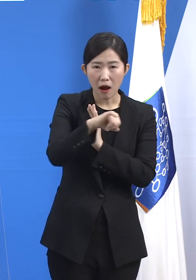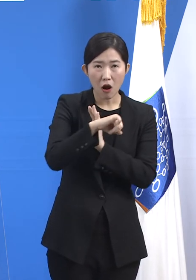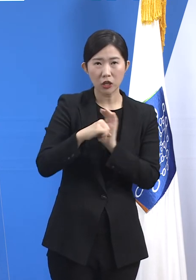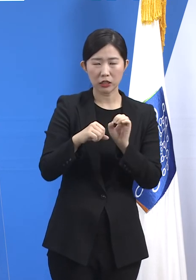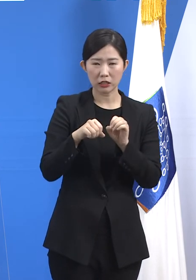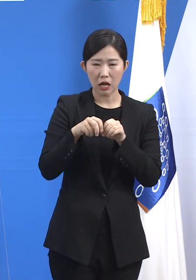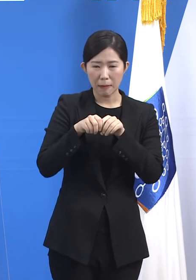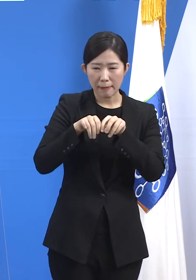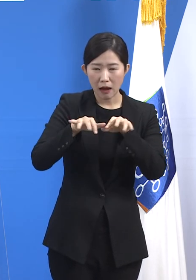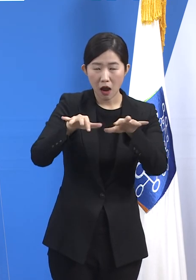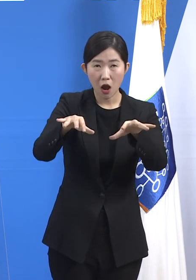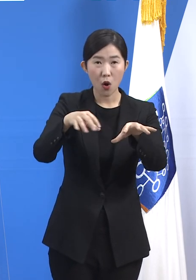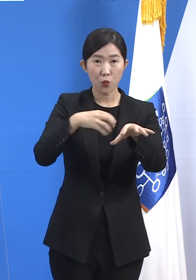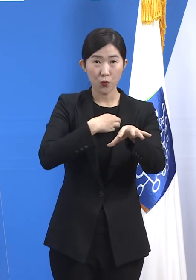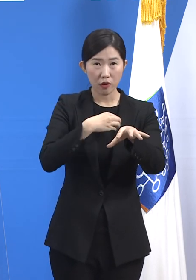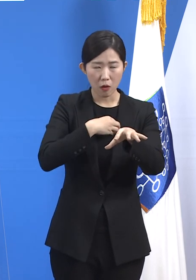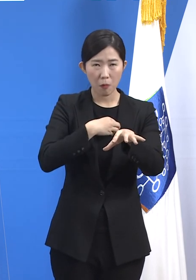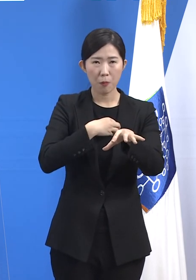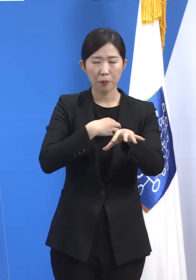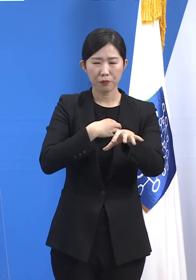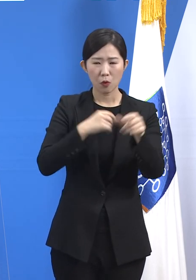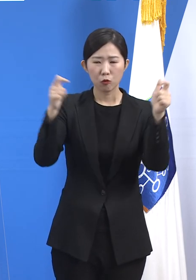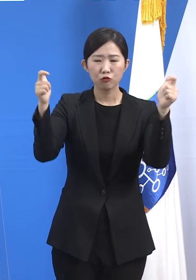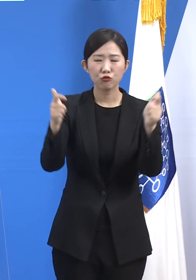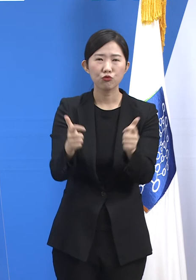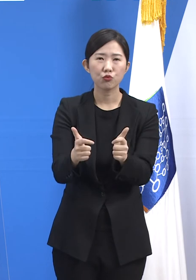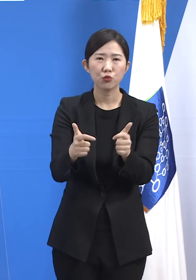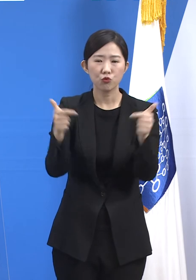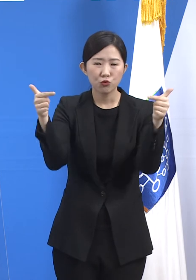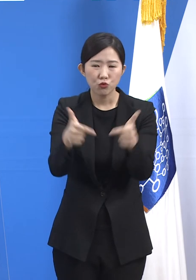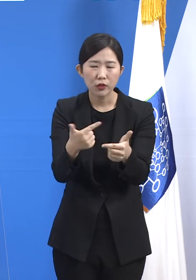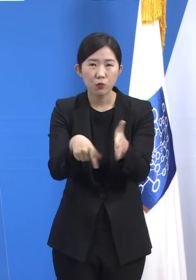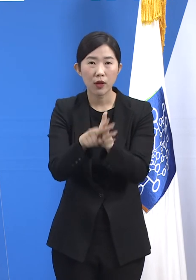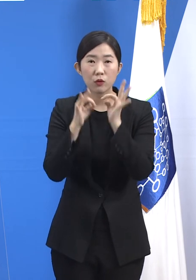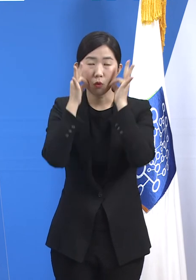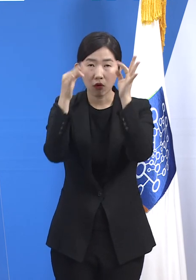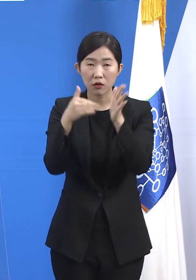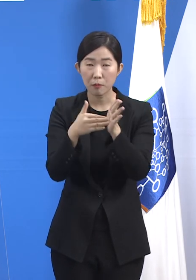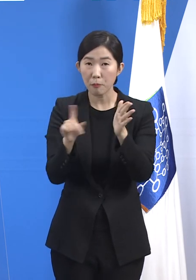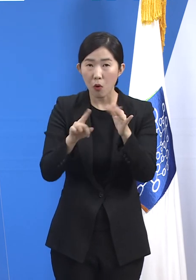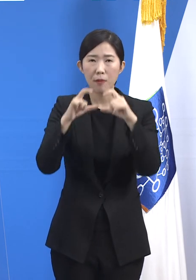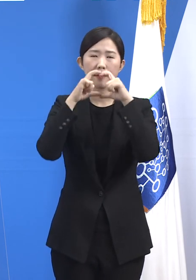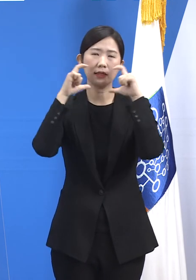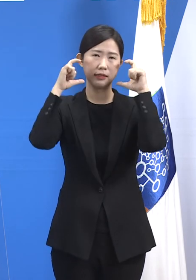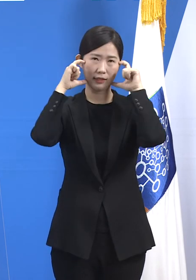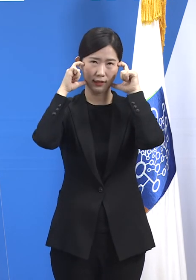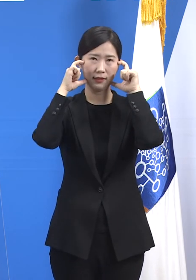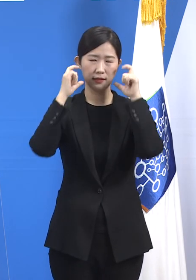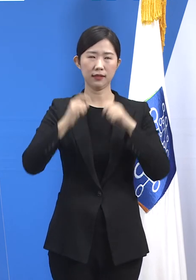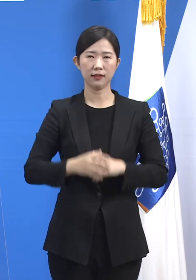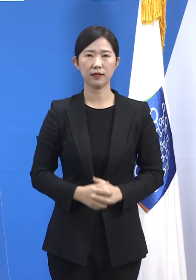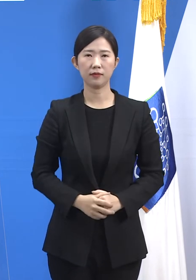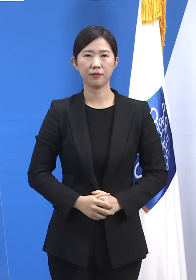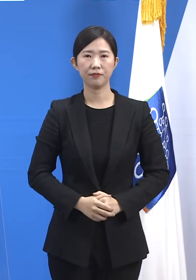전파의 가능성을 낮췄기 때문입니다. 철저한 마스크 착용 같은 것이 대표적인 예입니다.